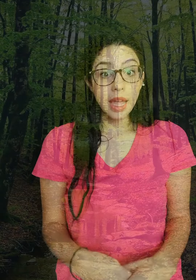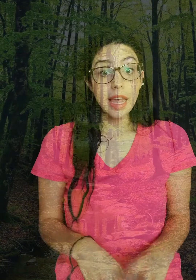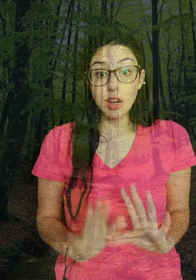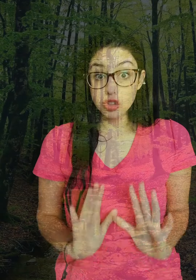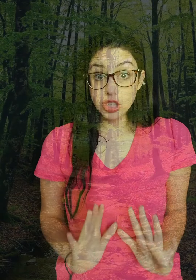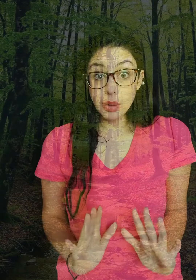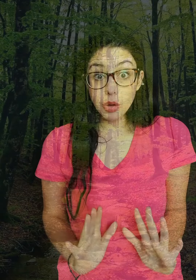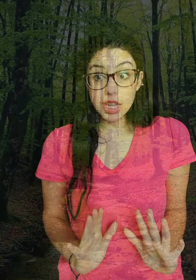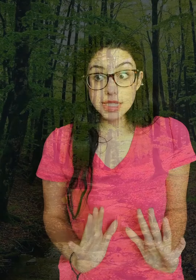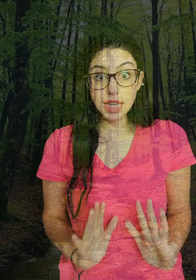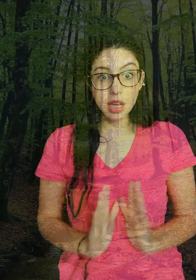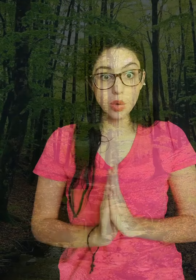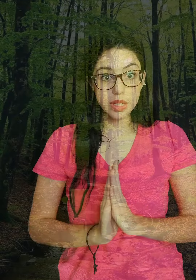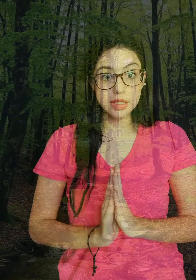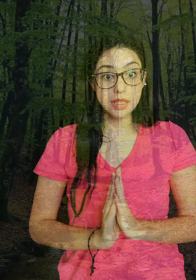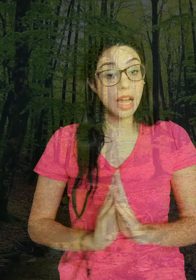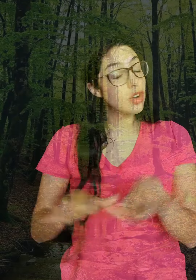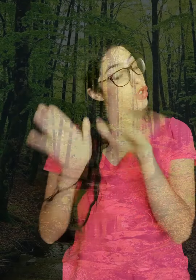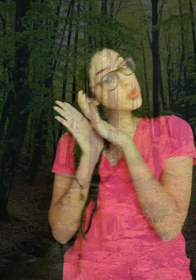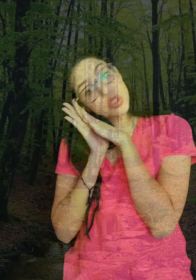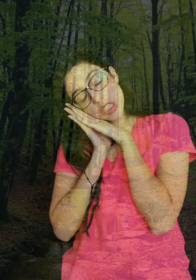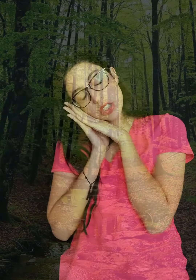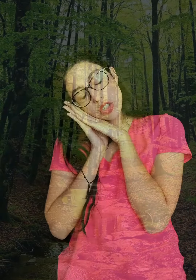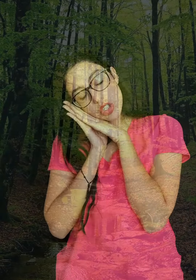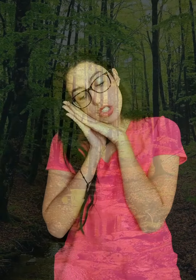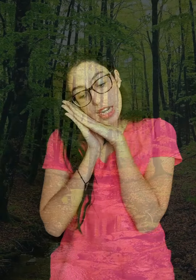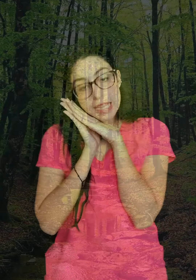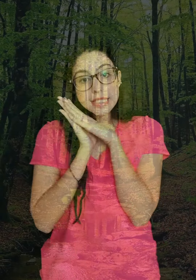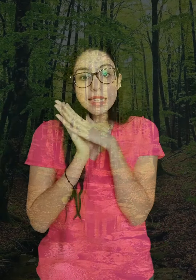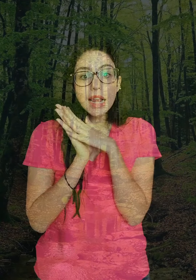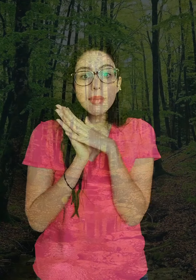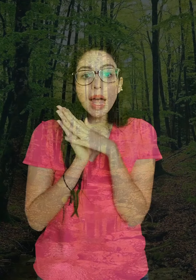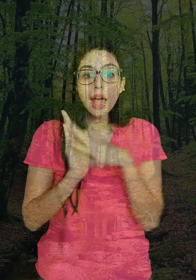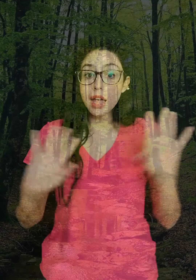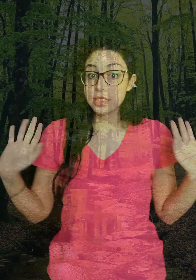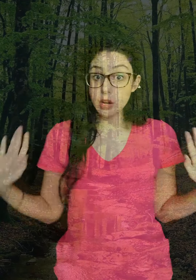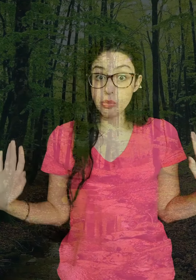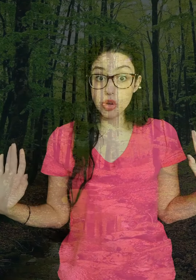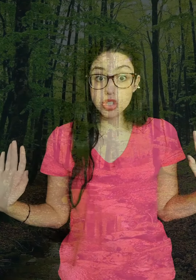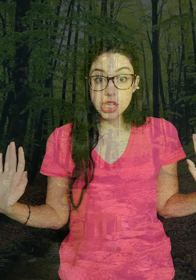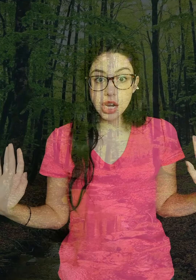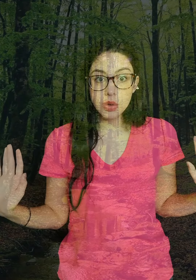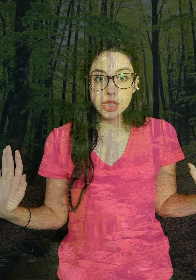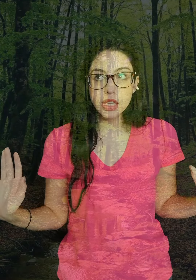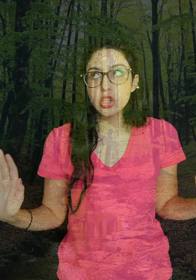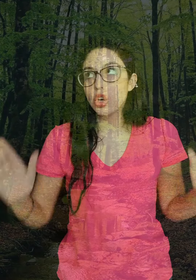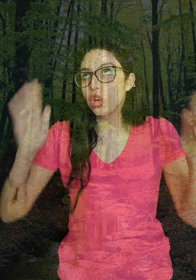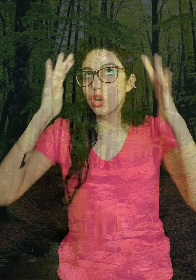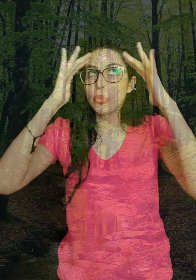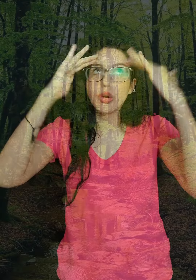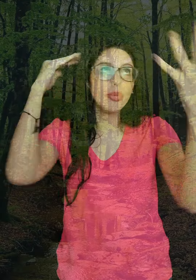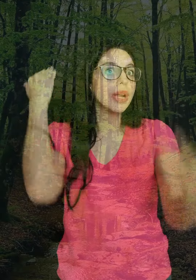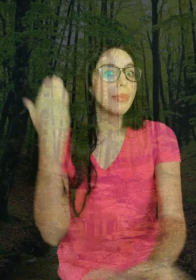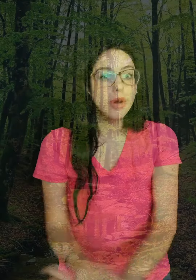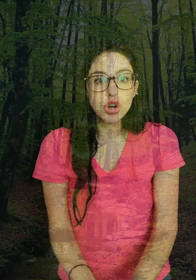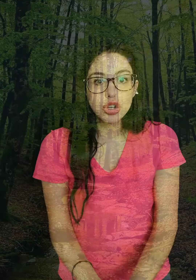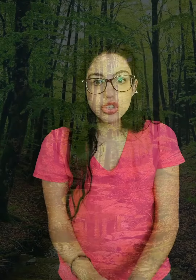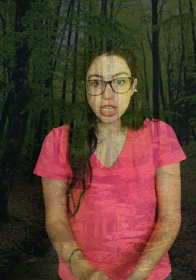En los árboles se acuesta a los puñitos de la selva. Salomón ya lo intentó, pobre mono se